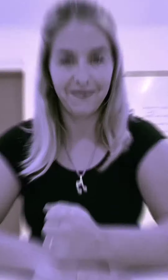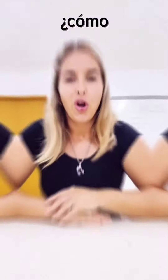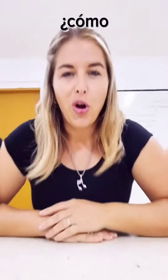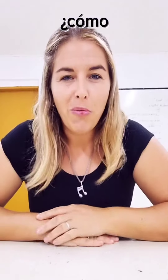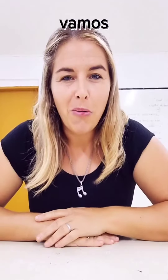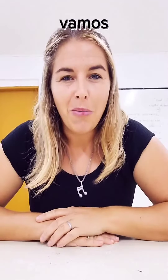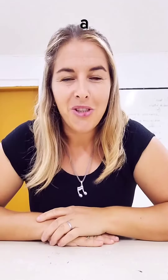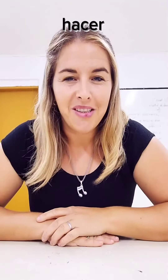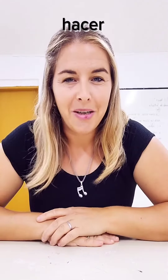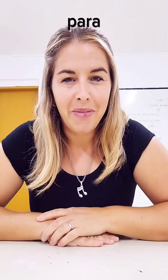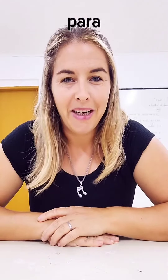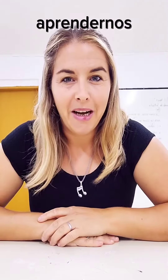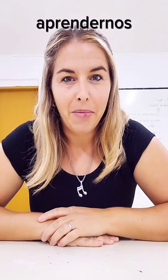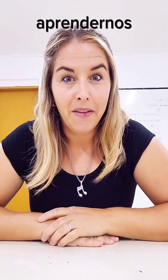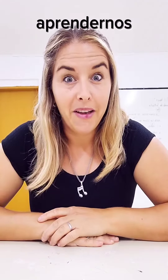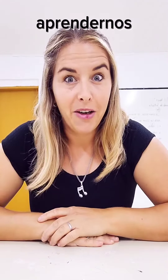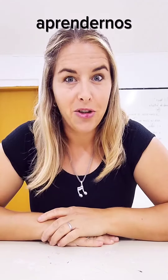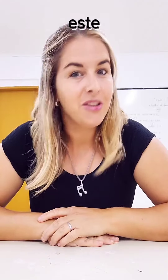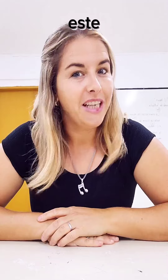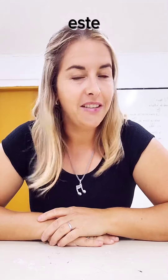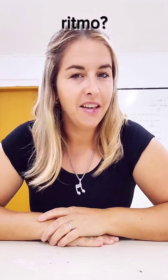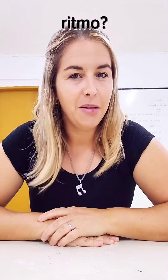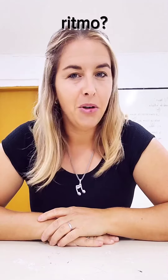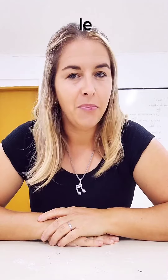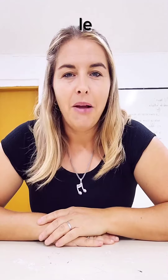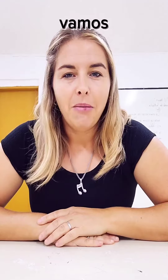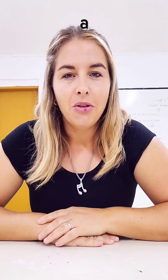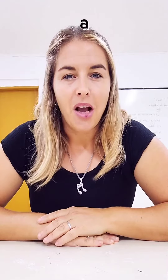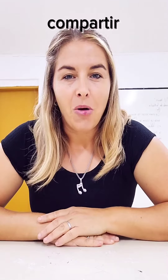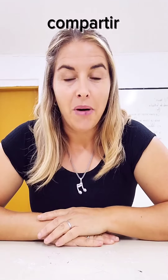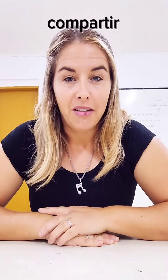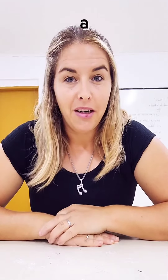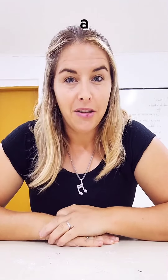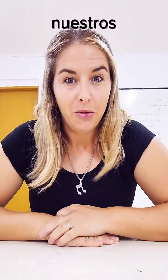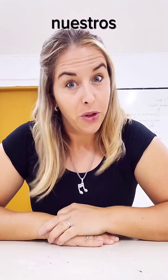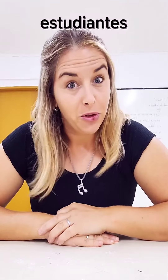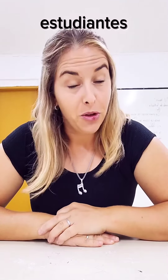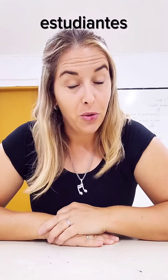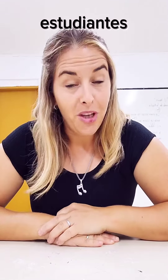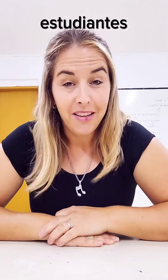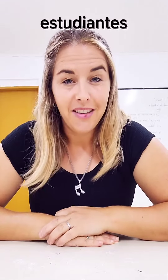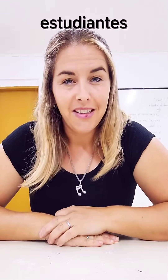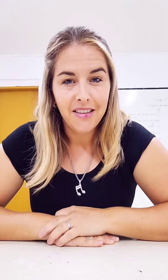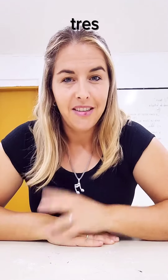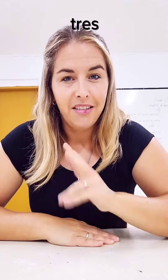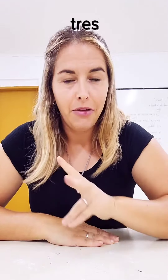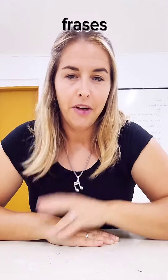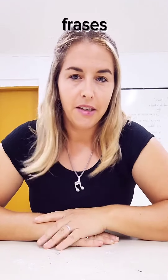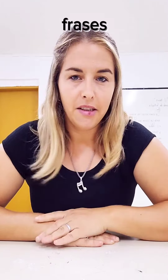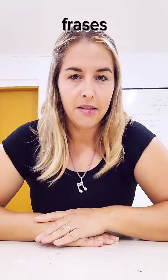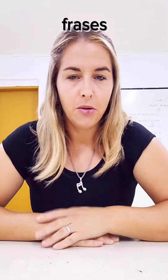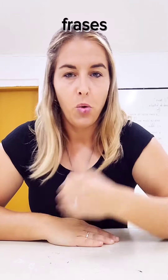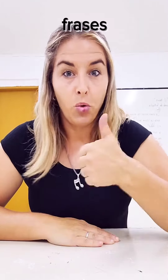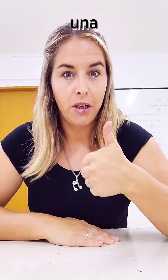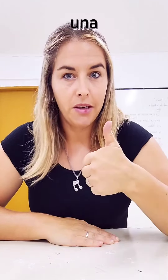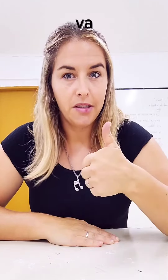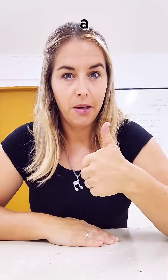¿Cómo vamos a hacer para aprendernos este ritmo? Le vamos a compartir a nuestros estudiantes tres frases. Una va a ser